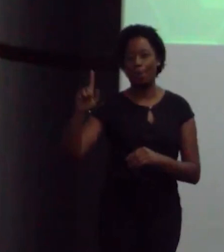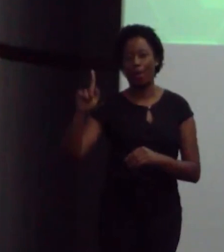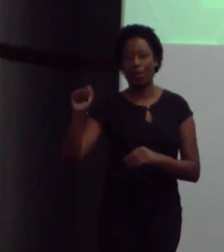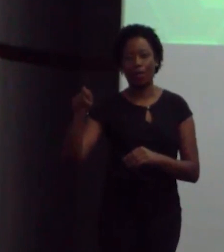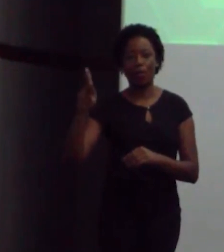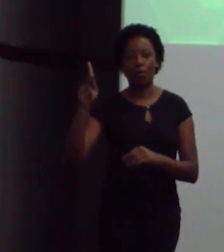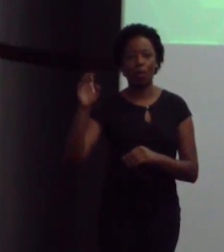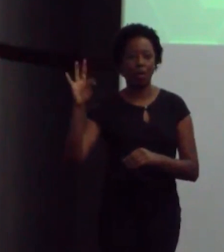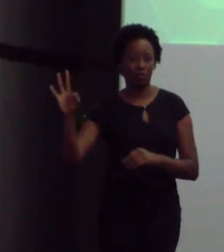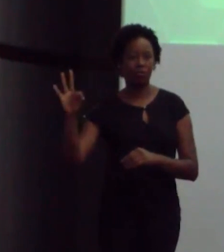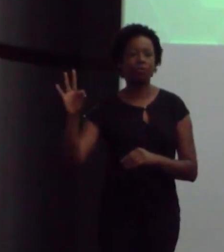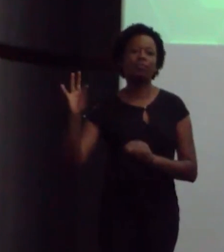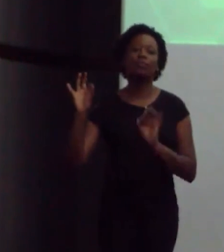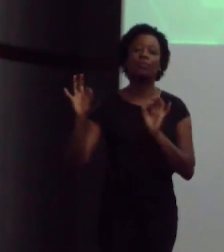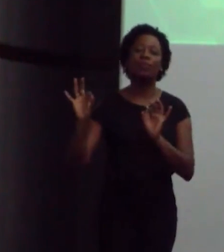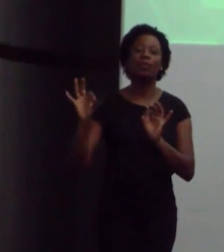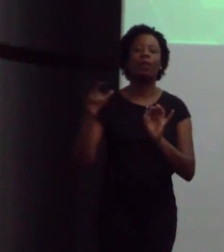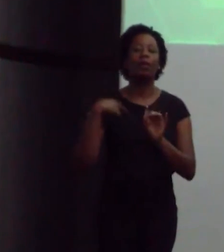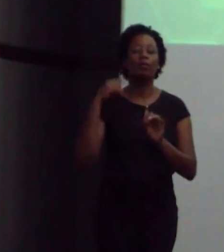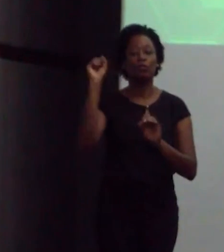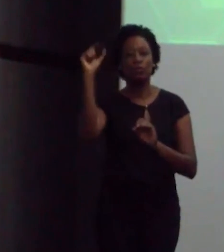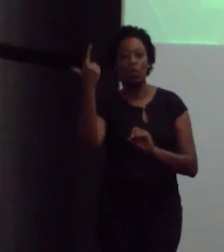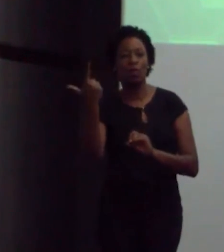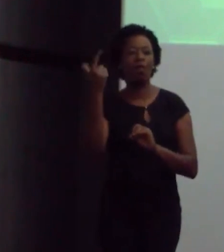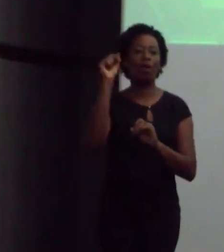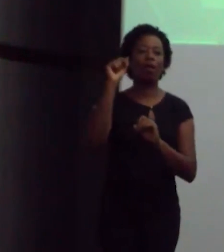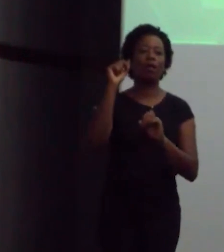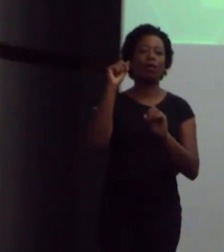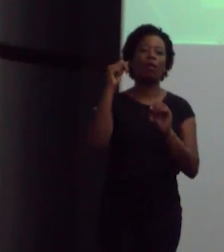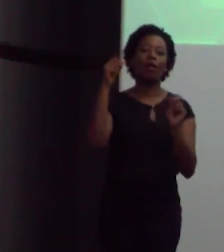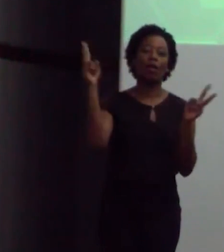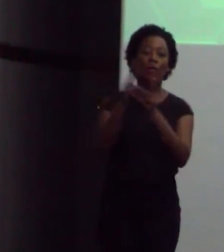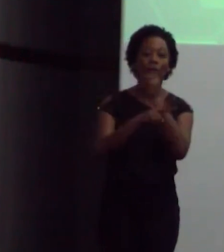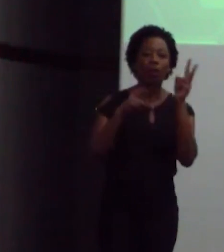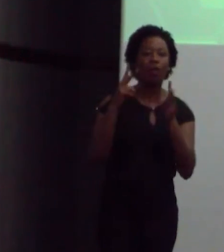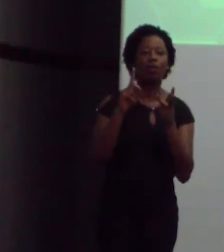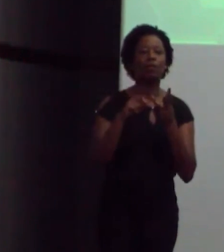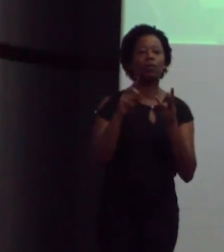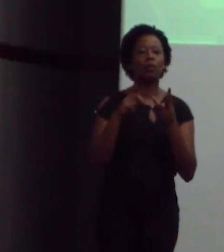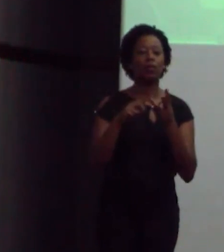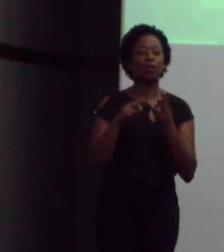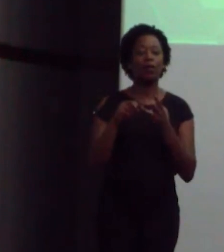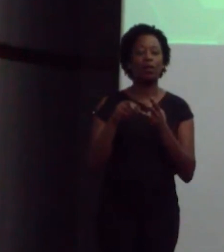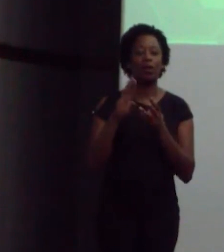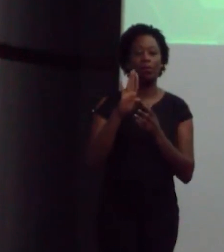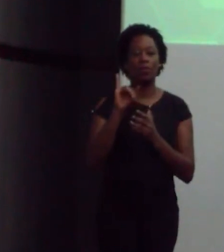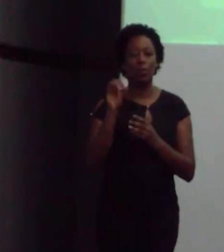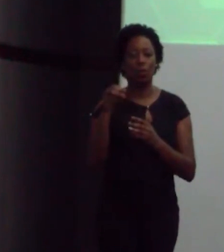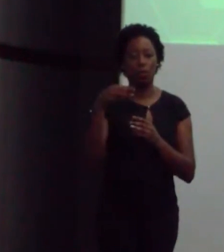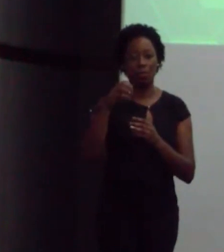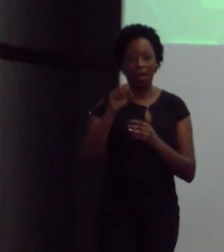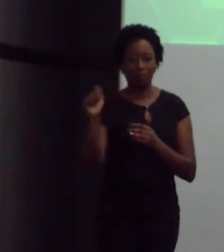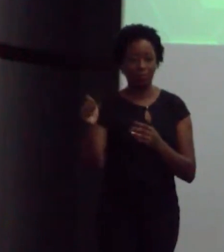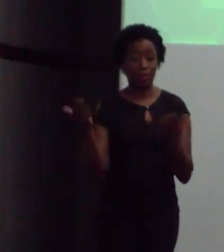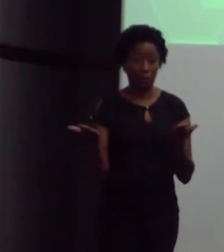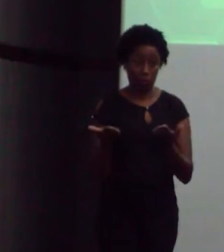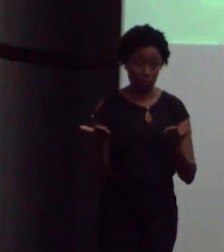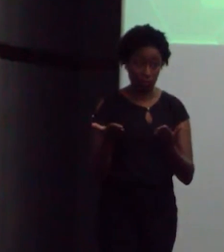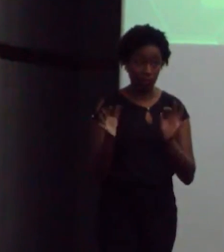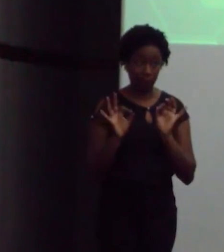hidráulica, principalmente, solar, eólica, biomassa. Isso é a nossa capacidade instalada hoje, pessoal.